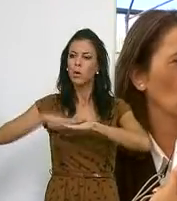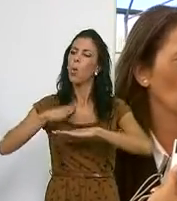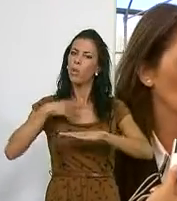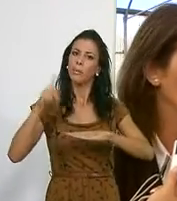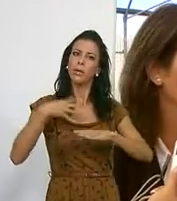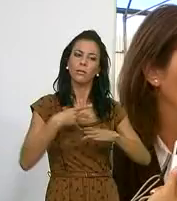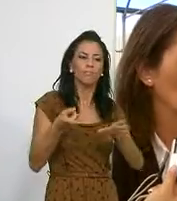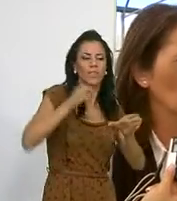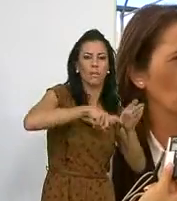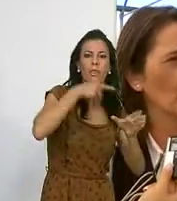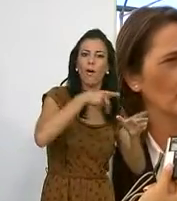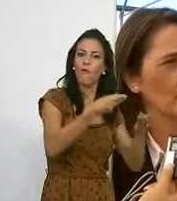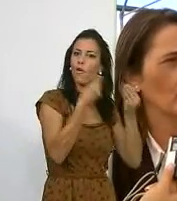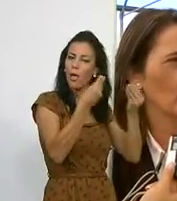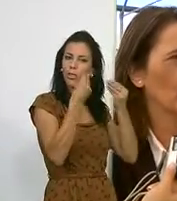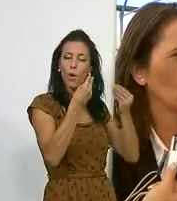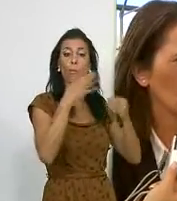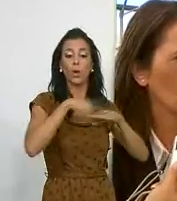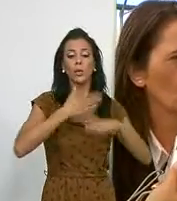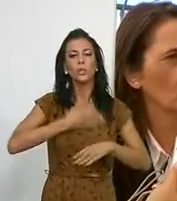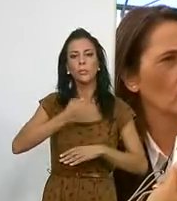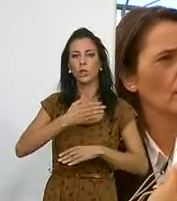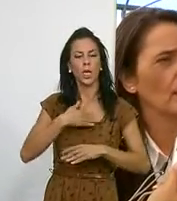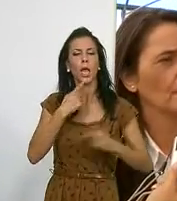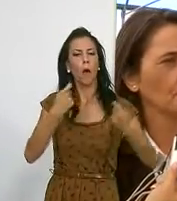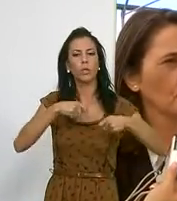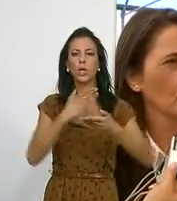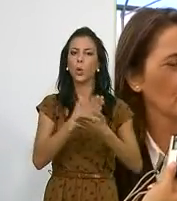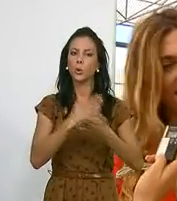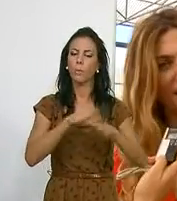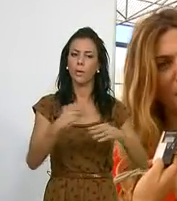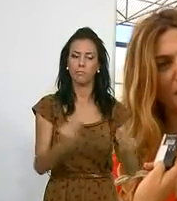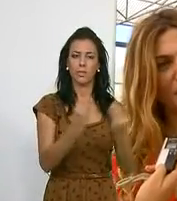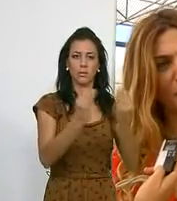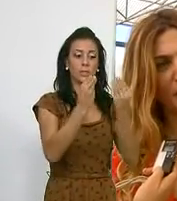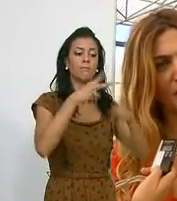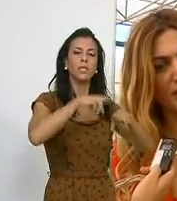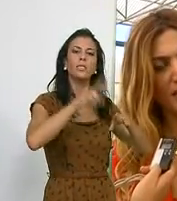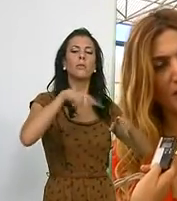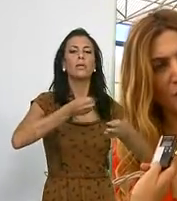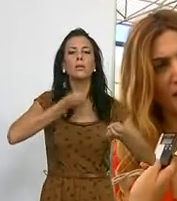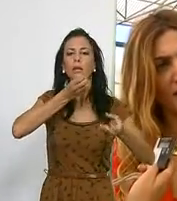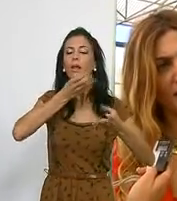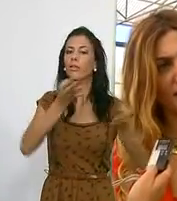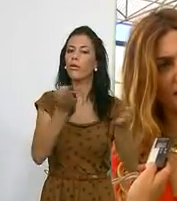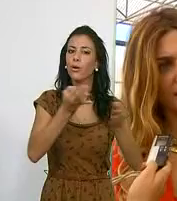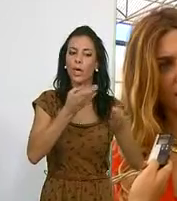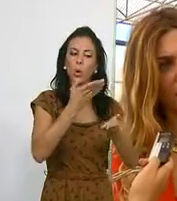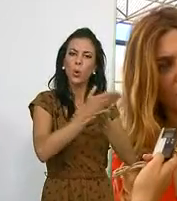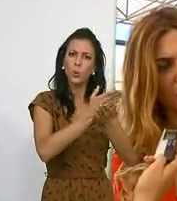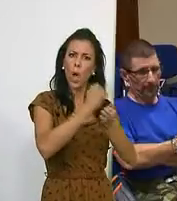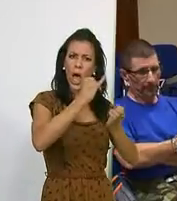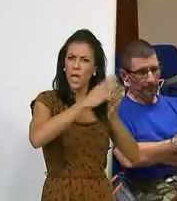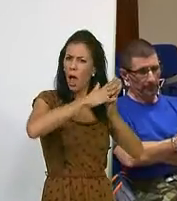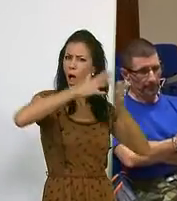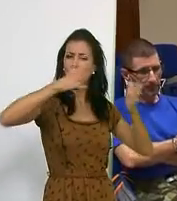formación por lo que desde el Ayuntamiento seguirá apostando por este tipo de cursos. La edil del área declaró que este es un curso